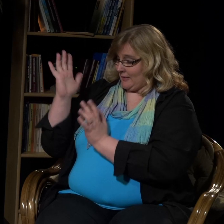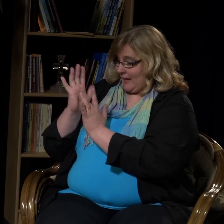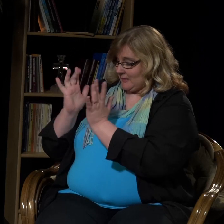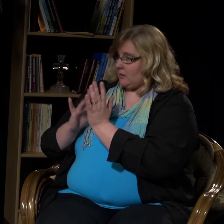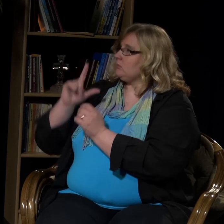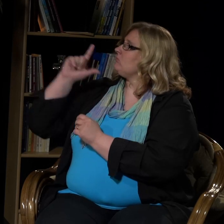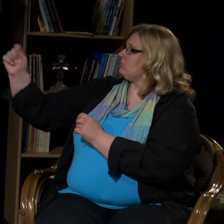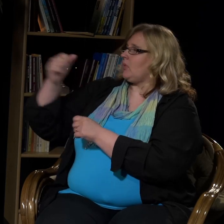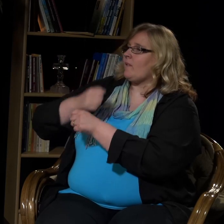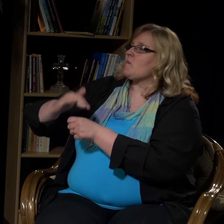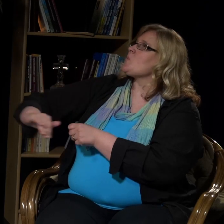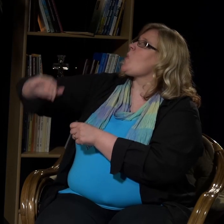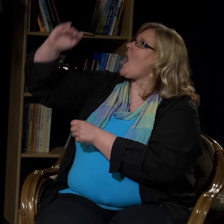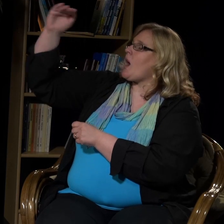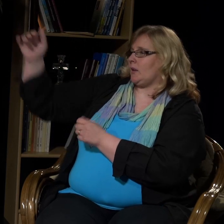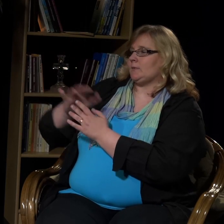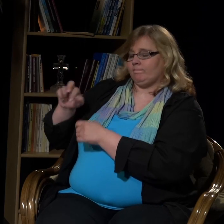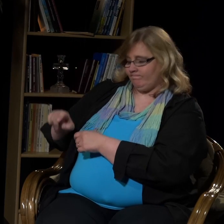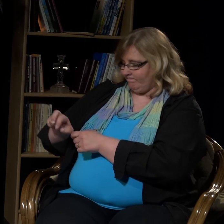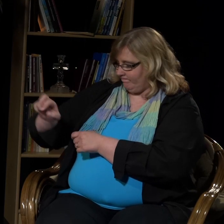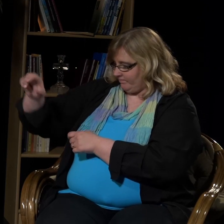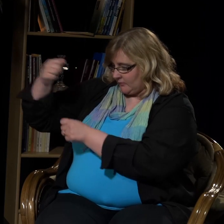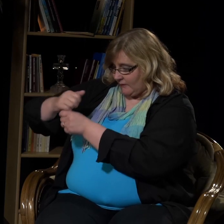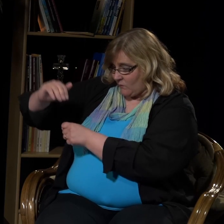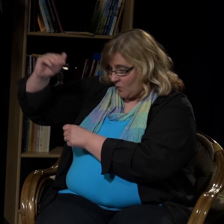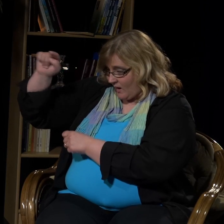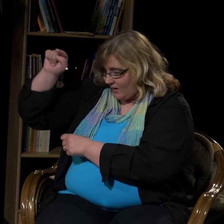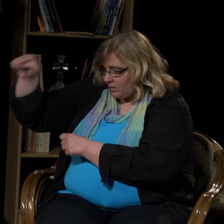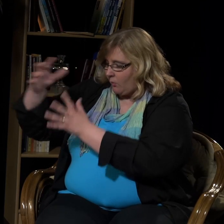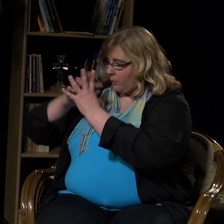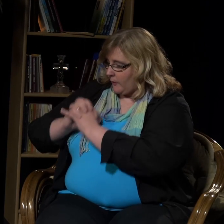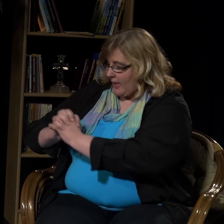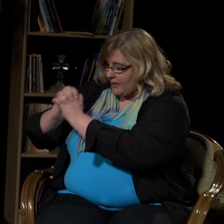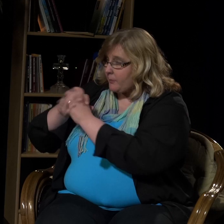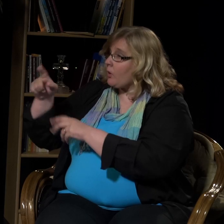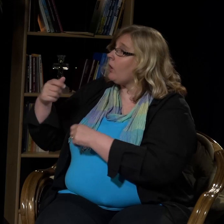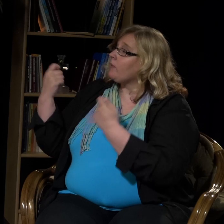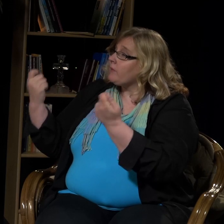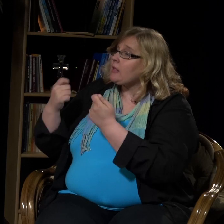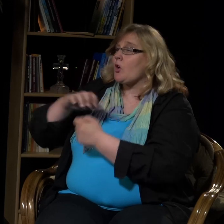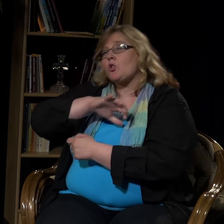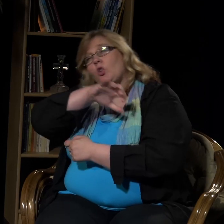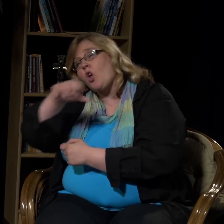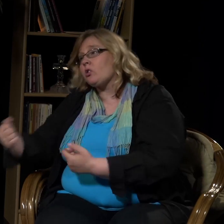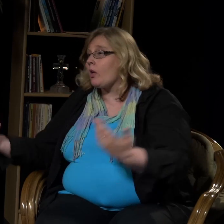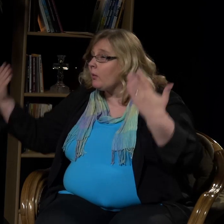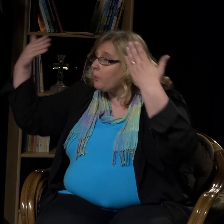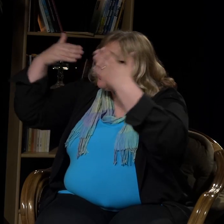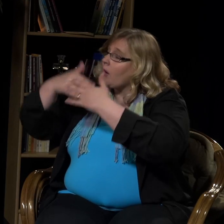Kerran niihin aikoihin Jeesus lähti vuorelle rukoilemaan ja vietti siellä koko yön